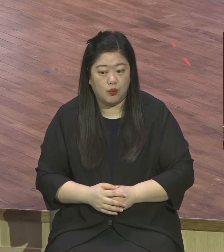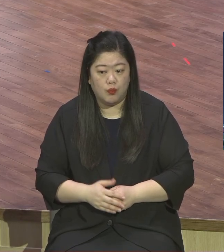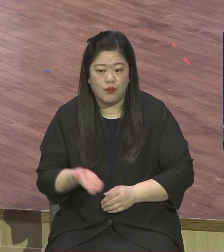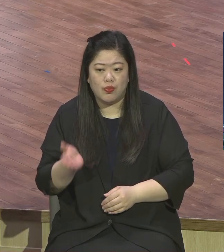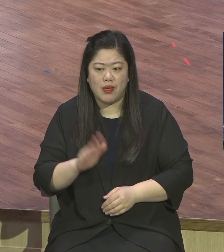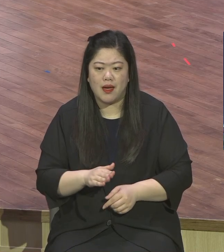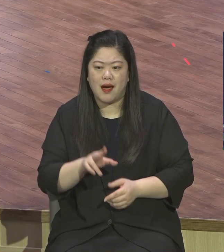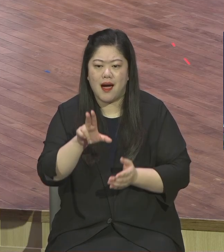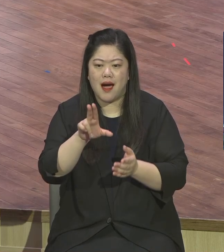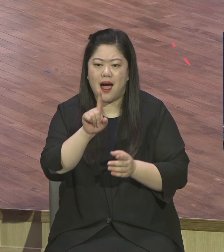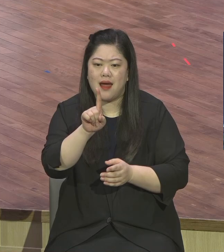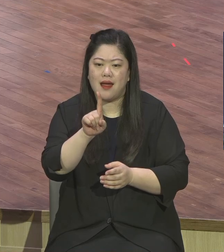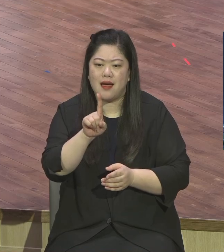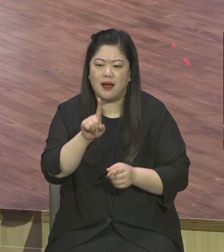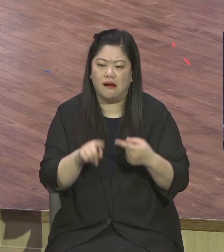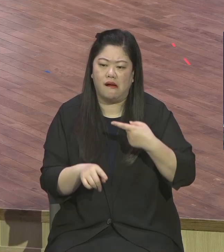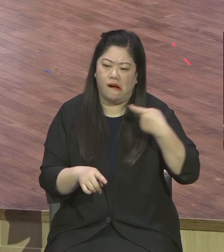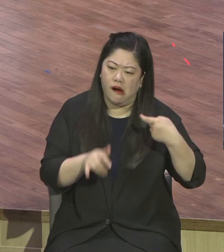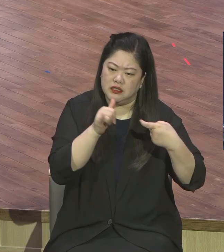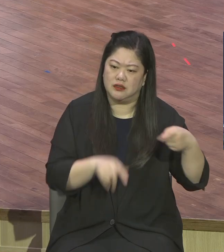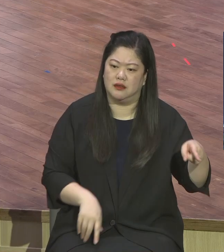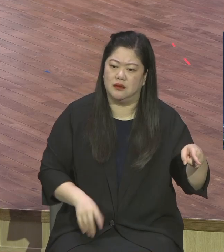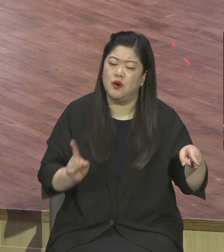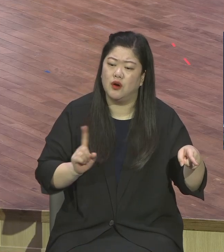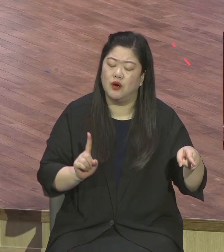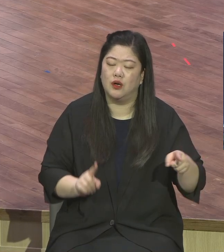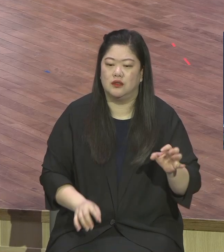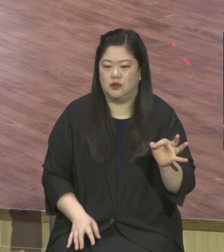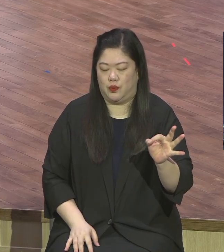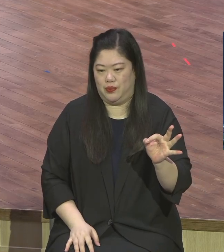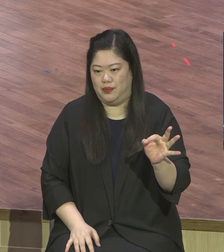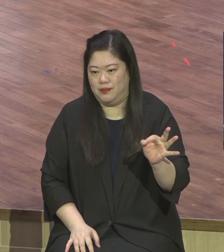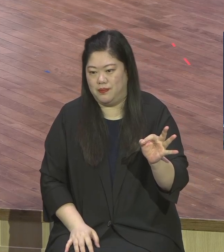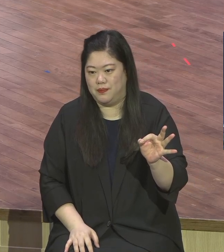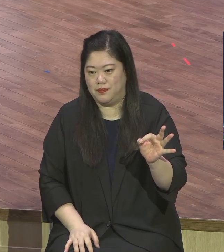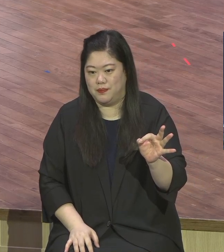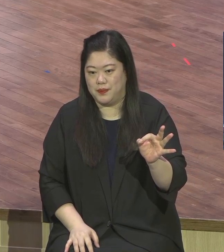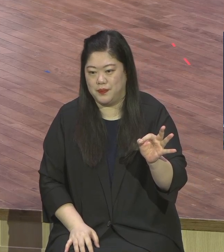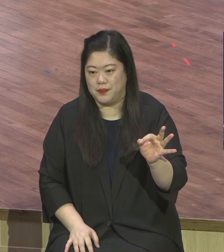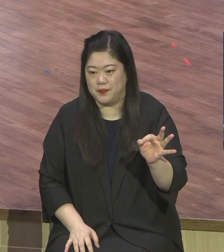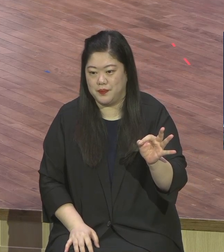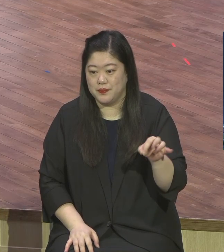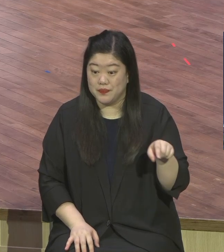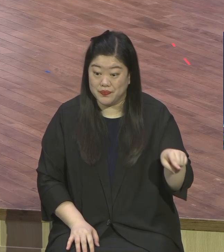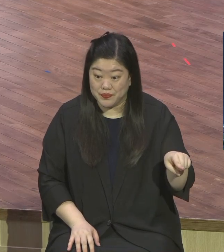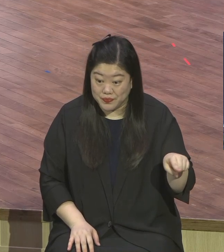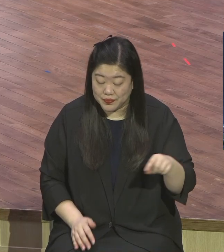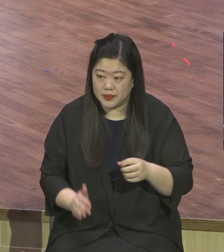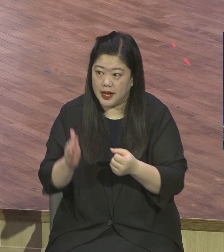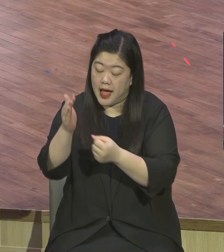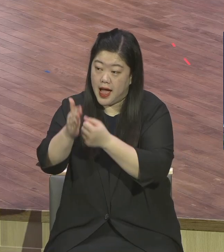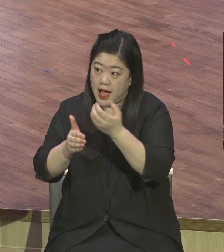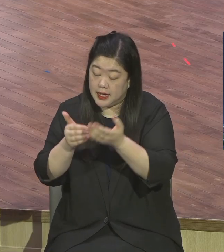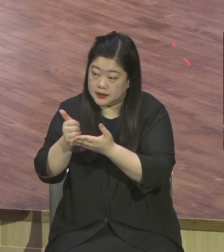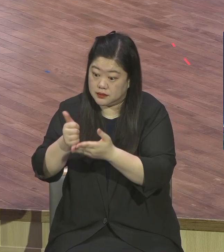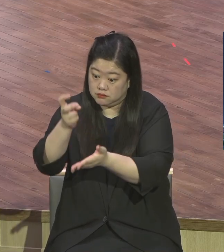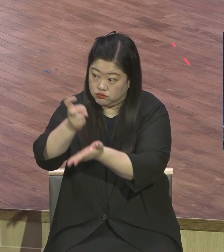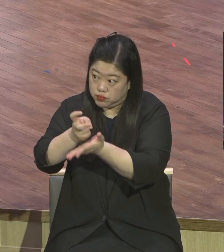청년에게 최고 우선순위가 뭐냐 하나님이 아니라 물질이었어요 물질 이런